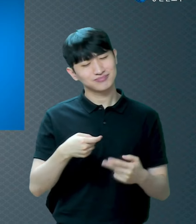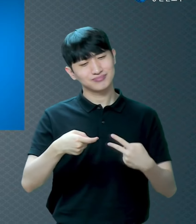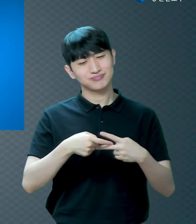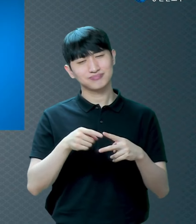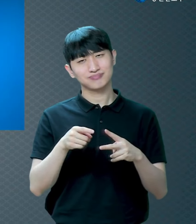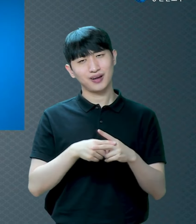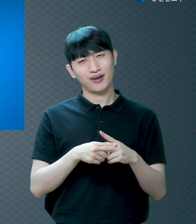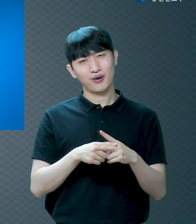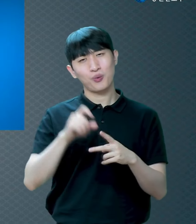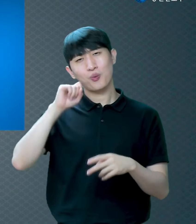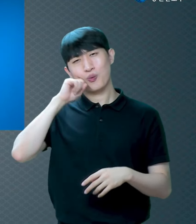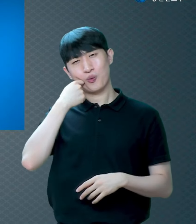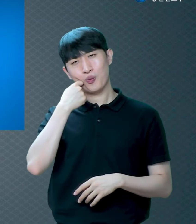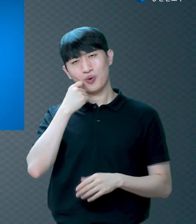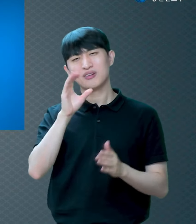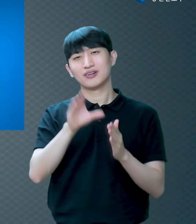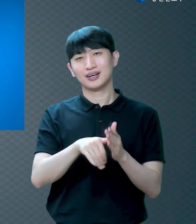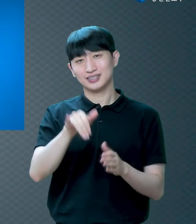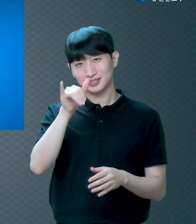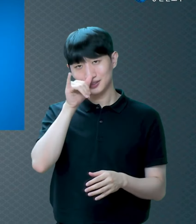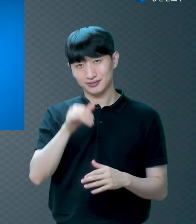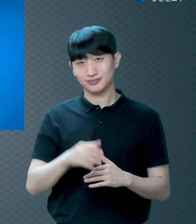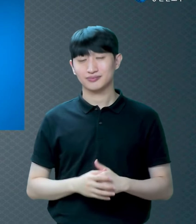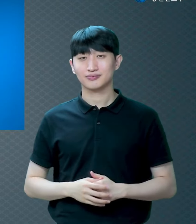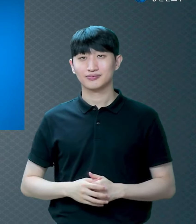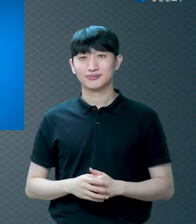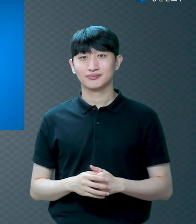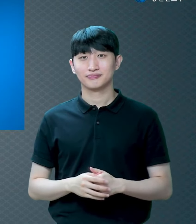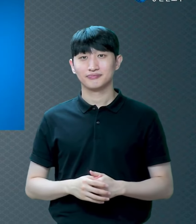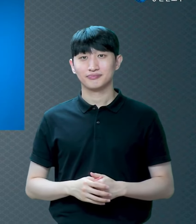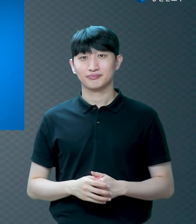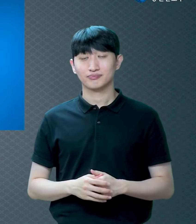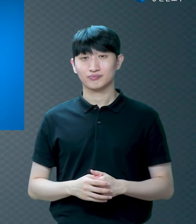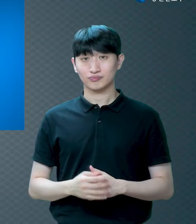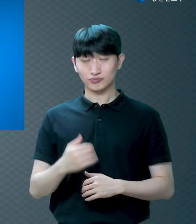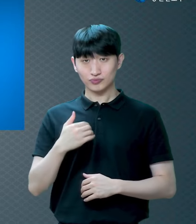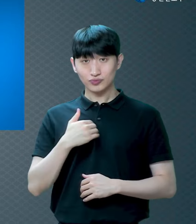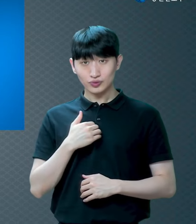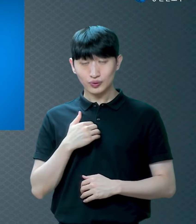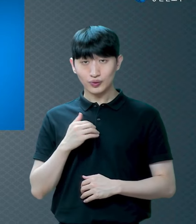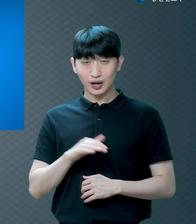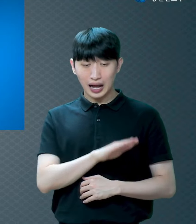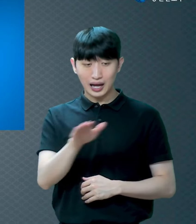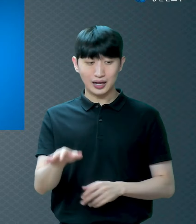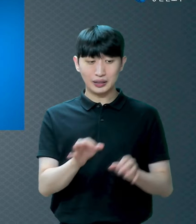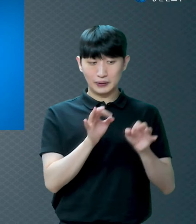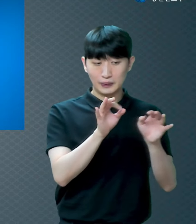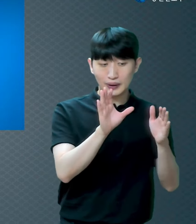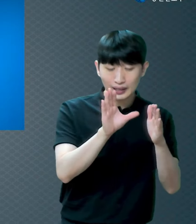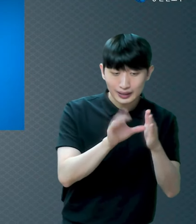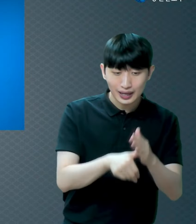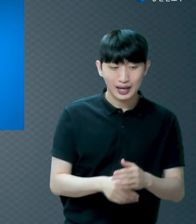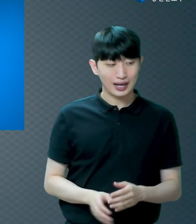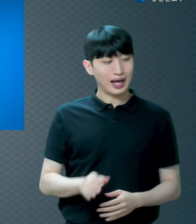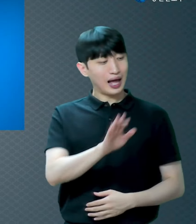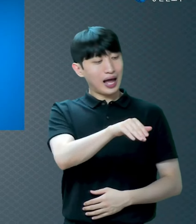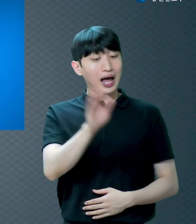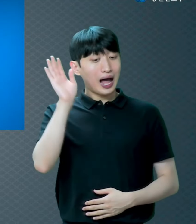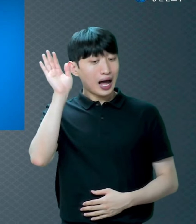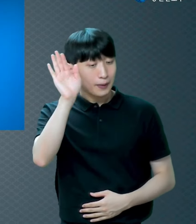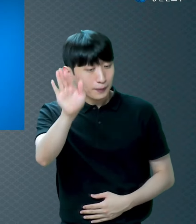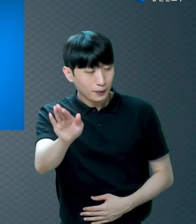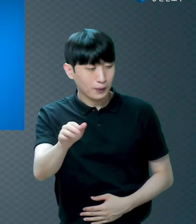우리가 남은 생에 죄 짓고 살자 악하게 살자 남을 괴롭히면서 살자 그거